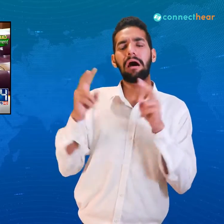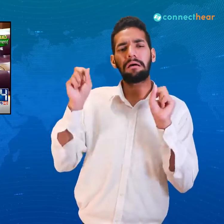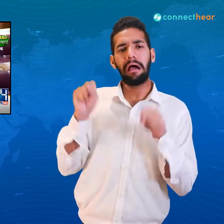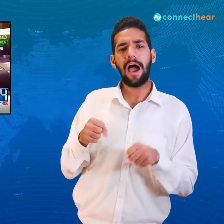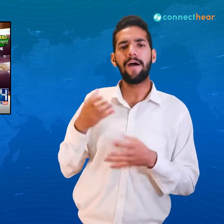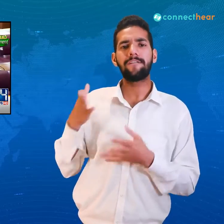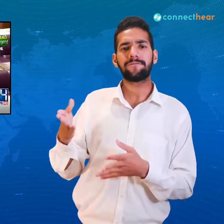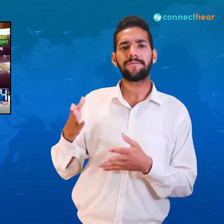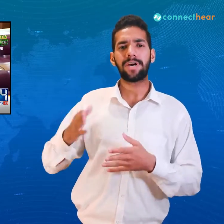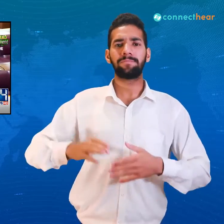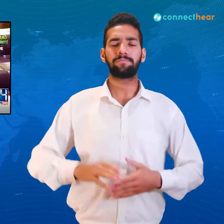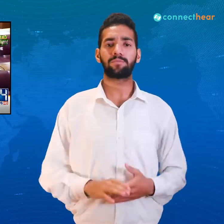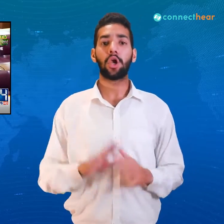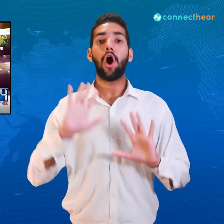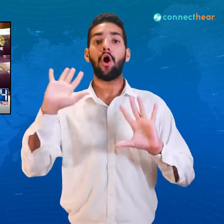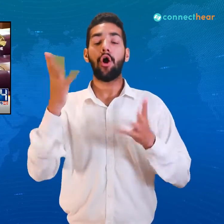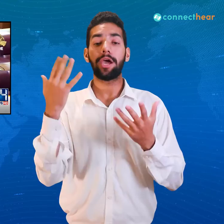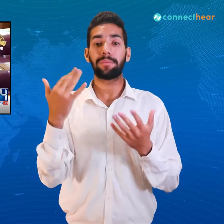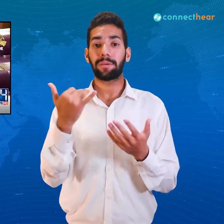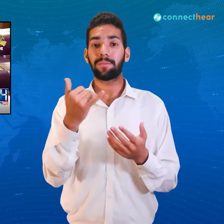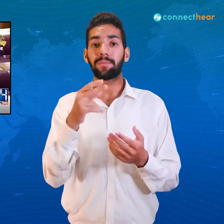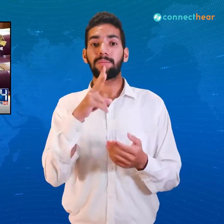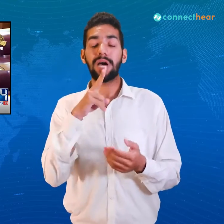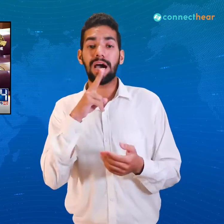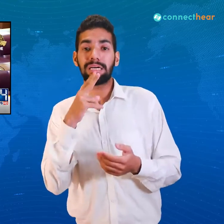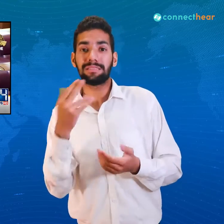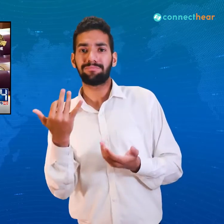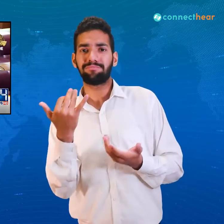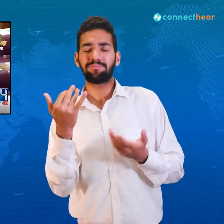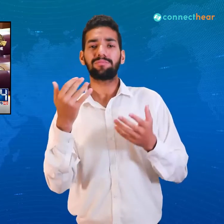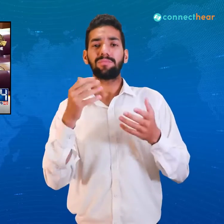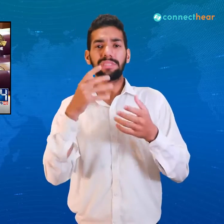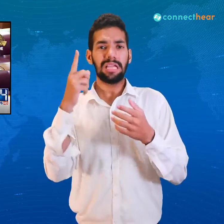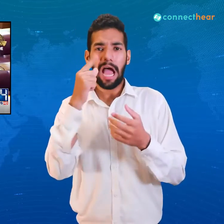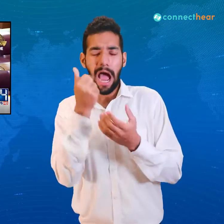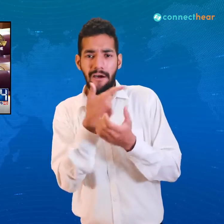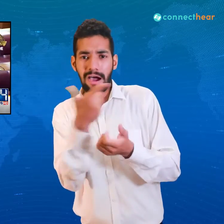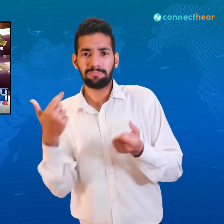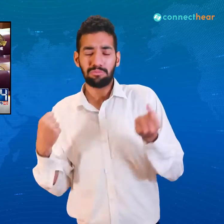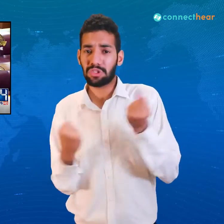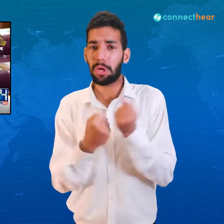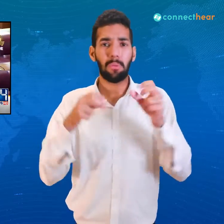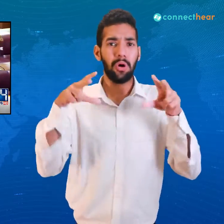ہوتی نہیں جو قوم حقبات پہ یک جا اس قوم کا حاکم ہی فقط اس کی سزا ہے